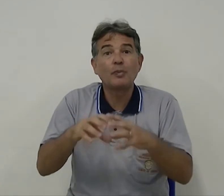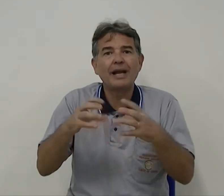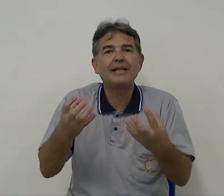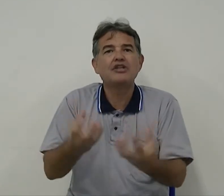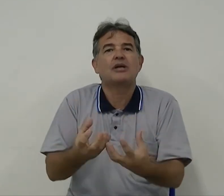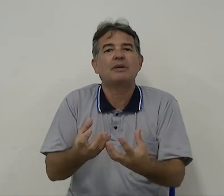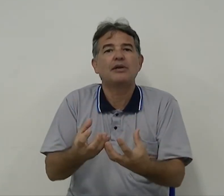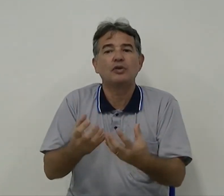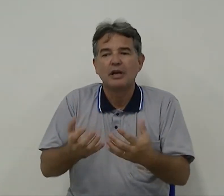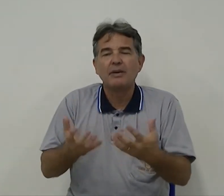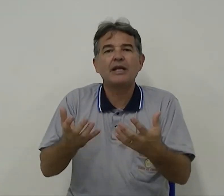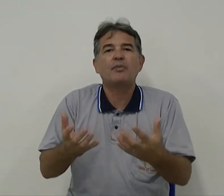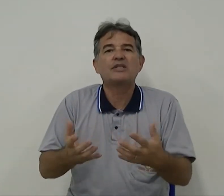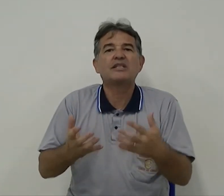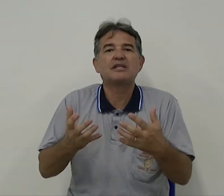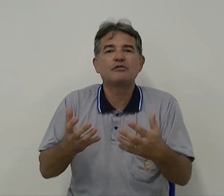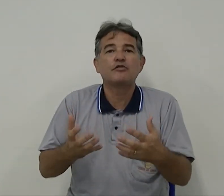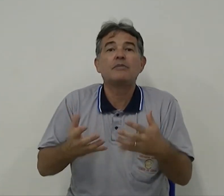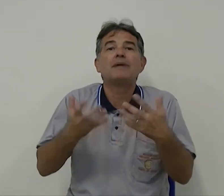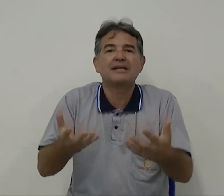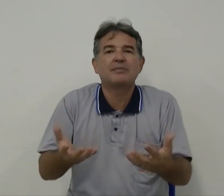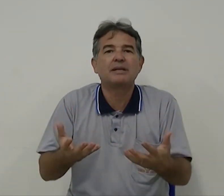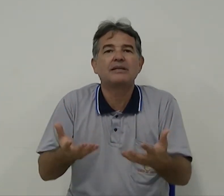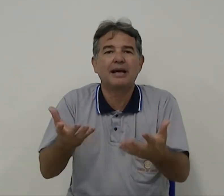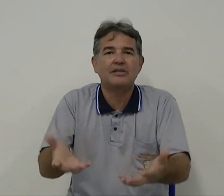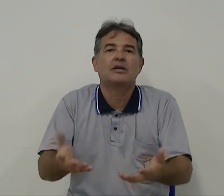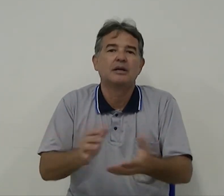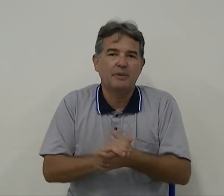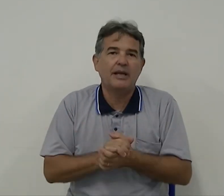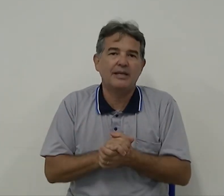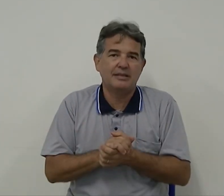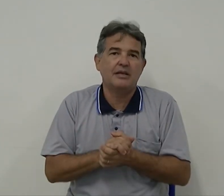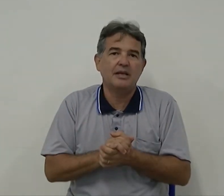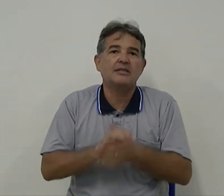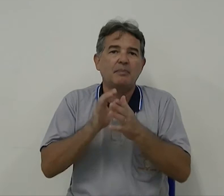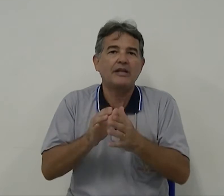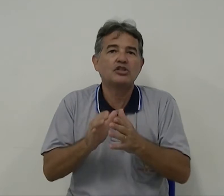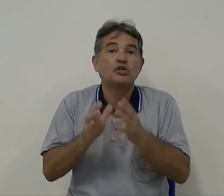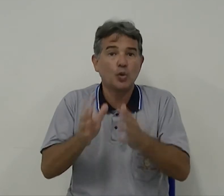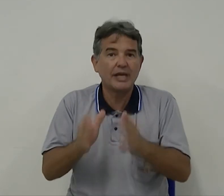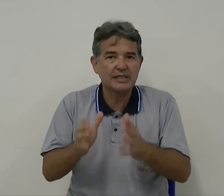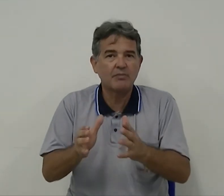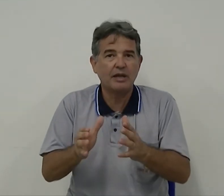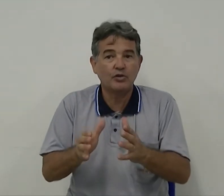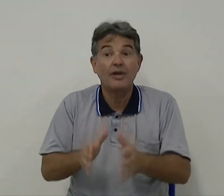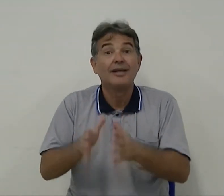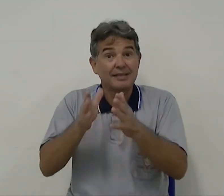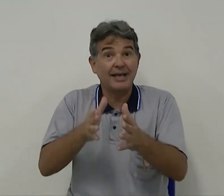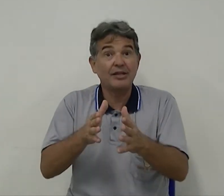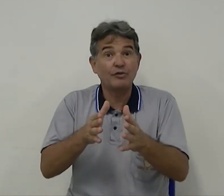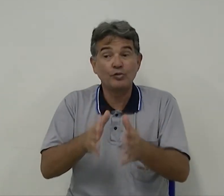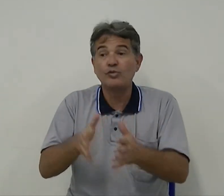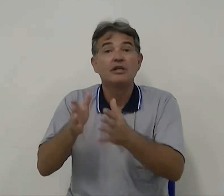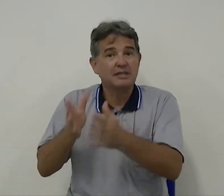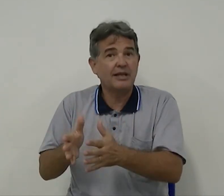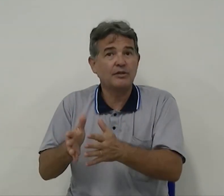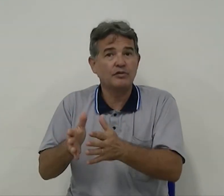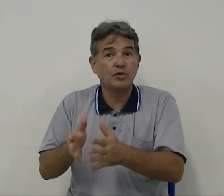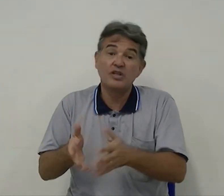planejamento para que possa desenvolver mais habilidades para essa criança a partir do conhecimento. Se ela é nível 1, se ela é nível 2,